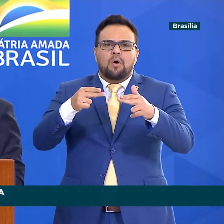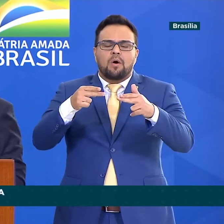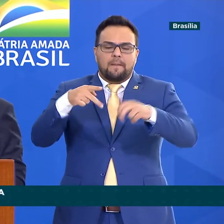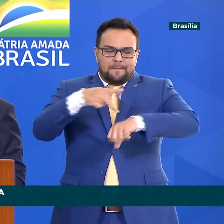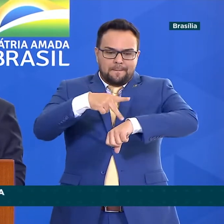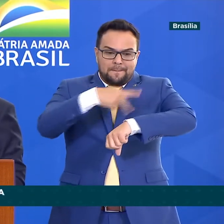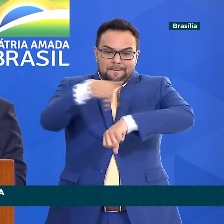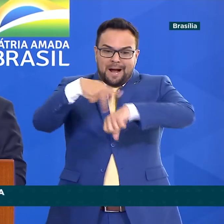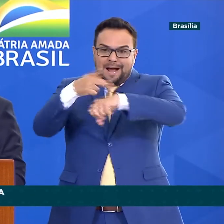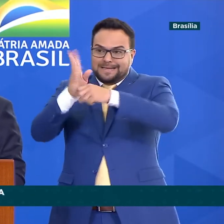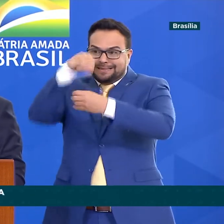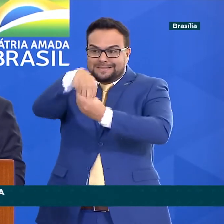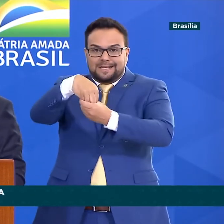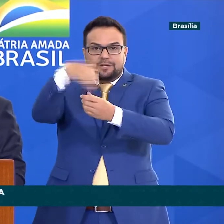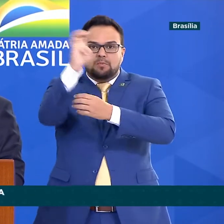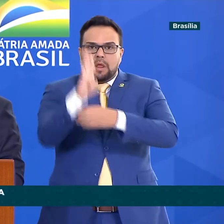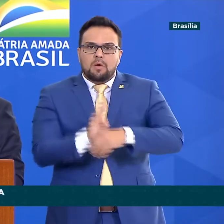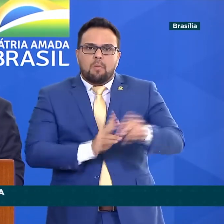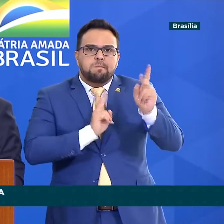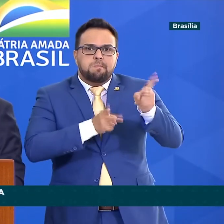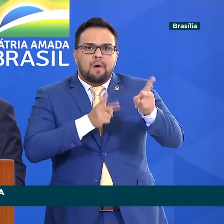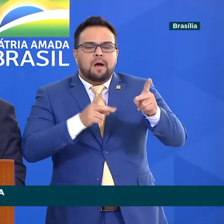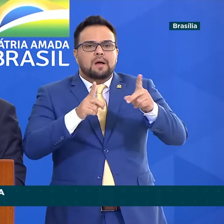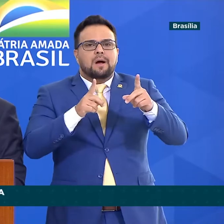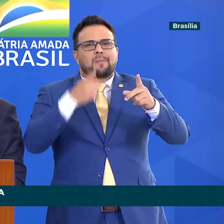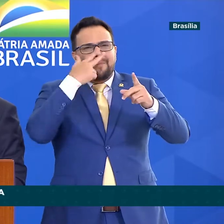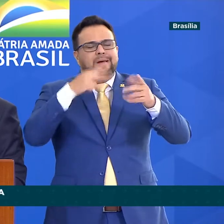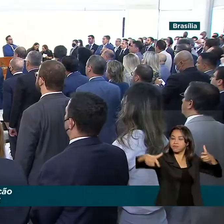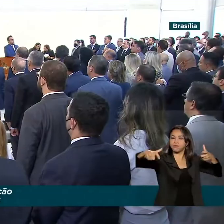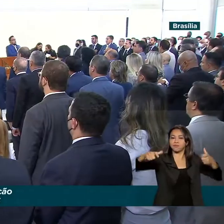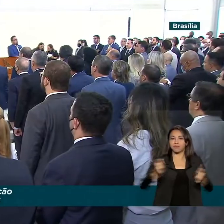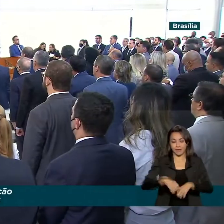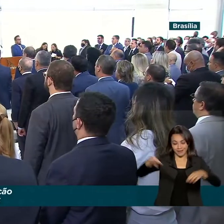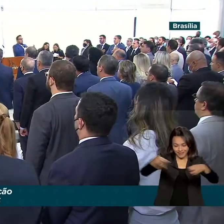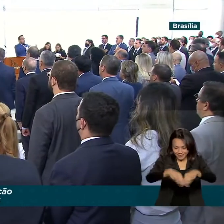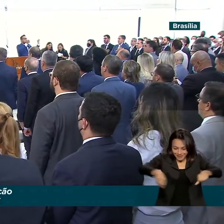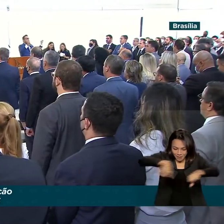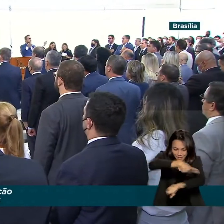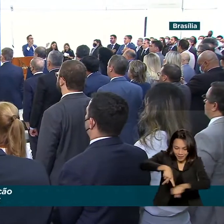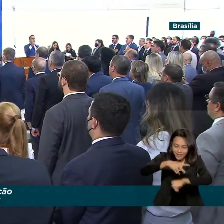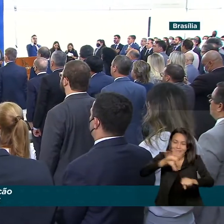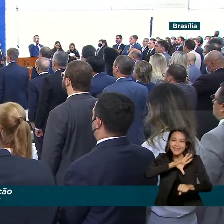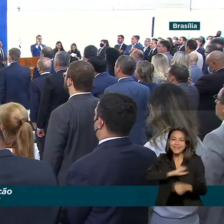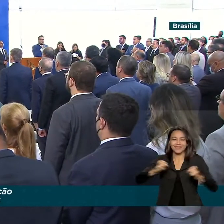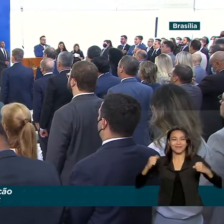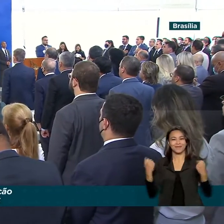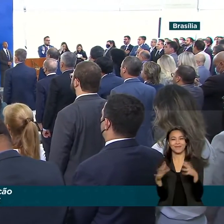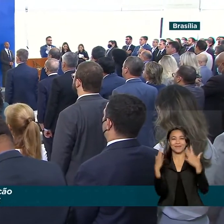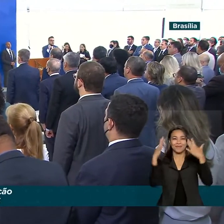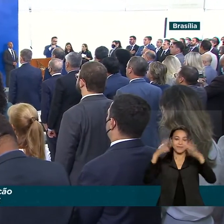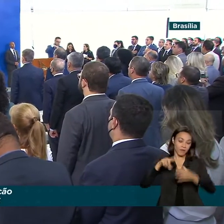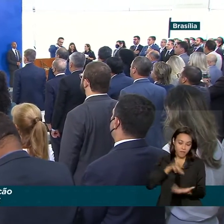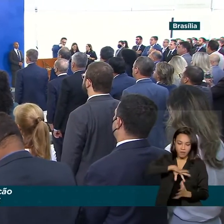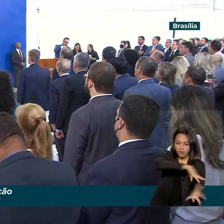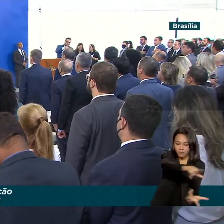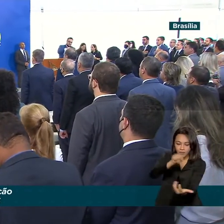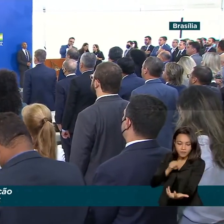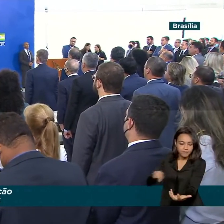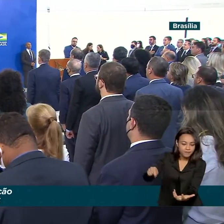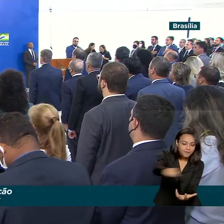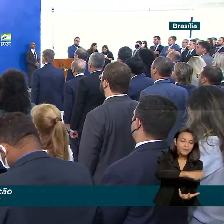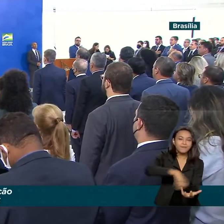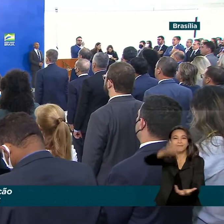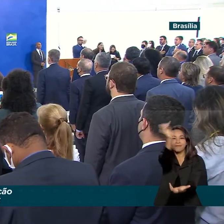informações ao discursar em cerimônia no Palácio do Planalto, da qual participaram, entre outras autoridades, o